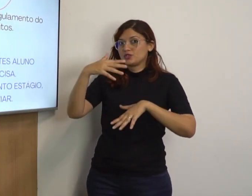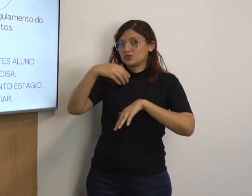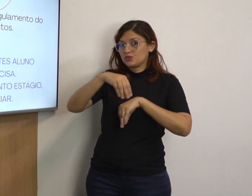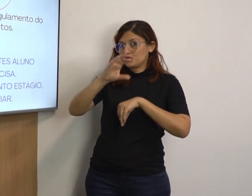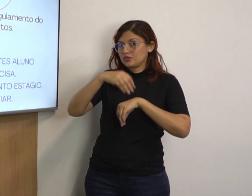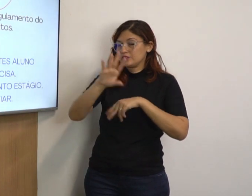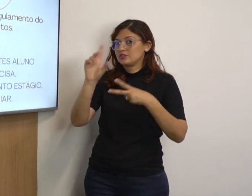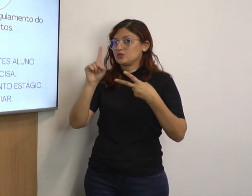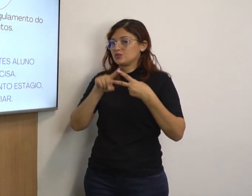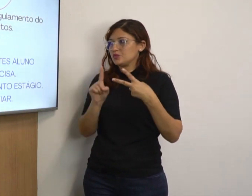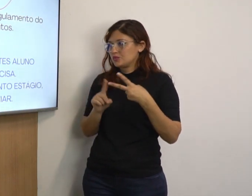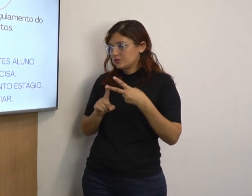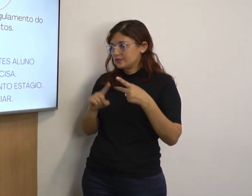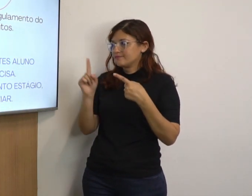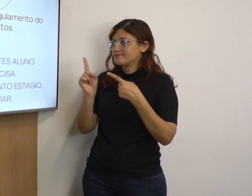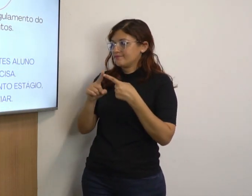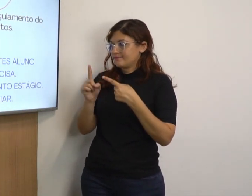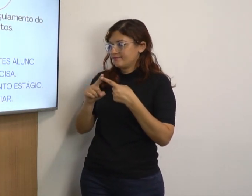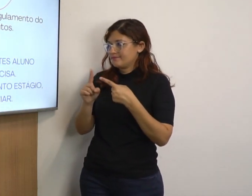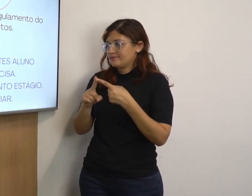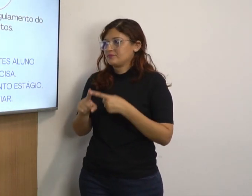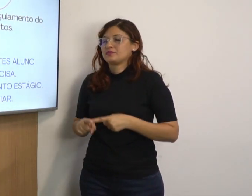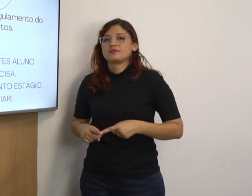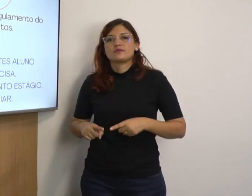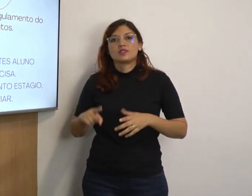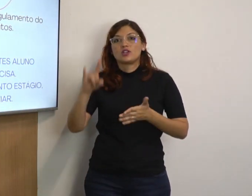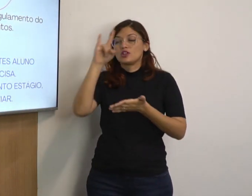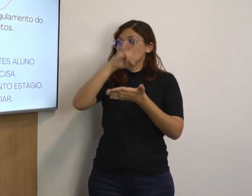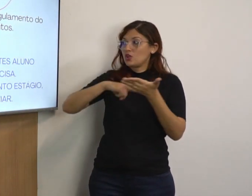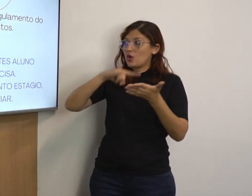a primeira coisa que vamos observar.